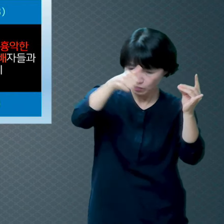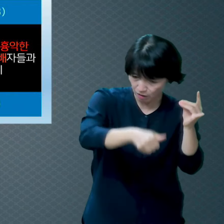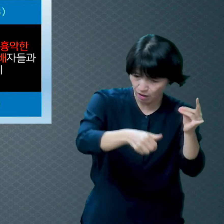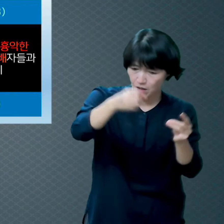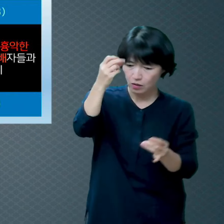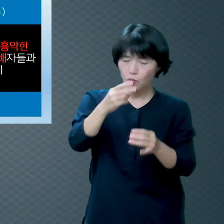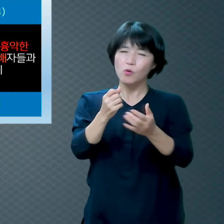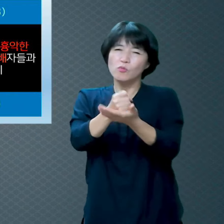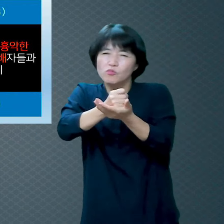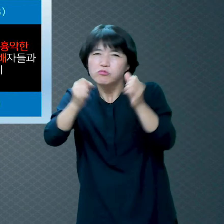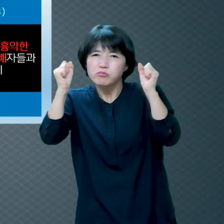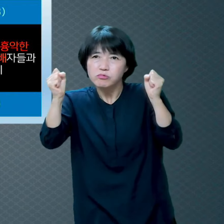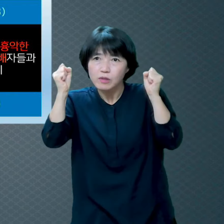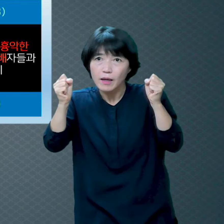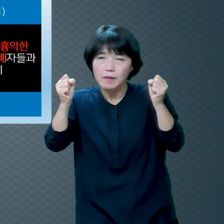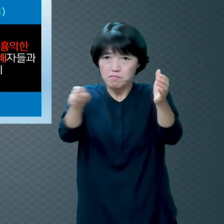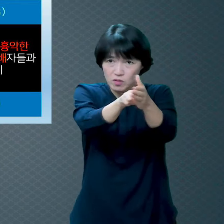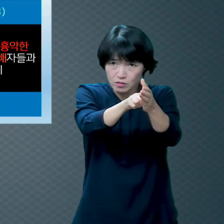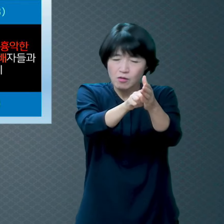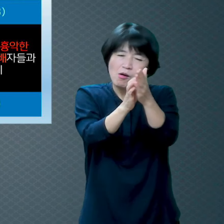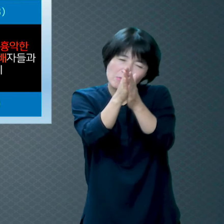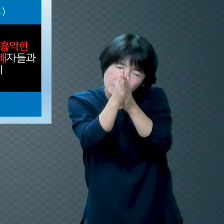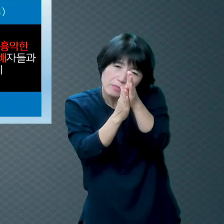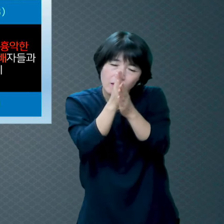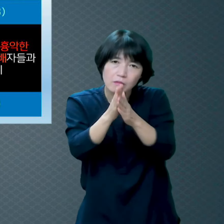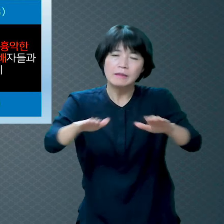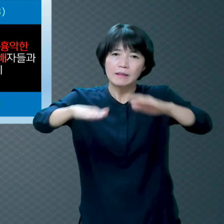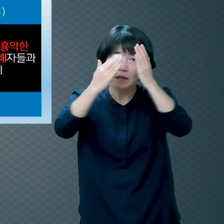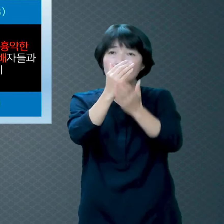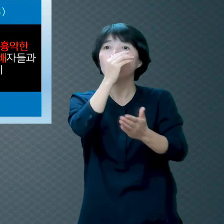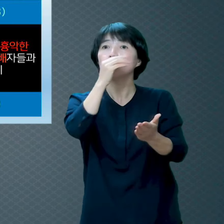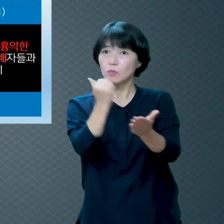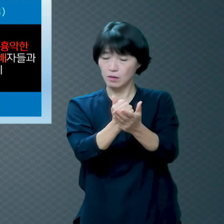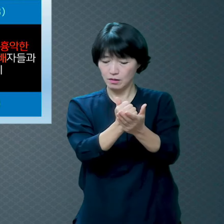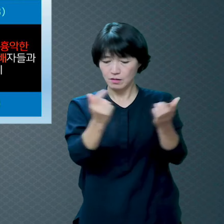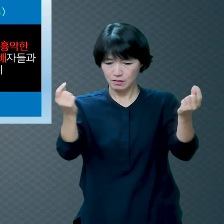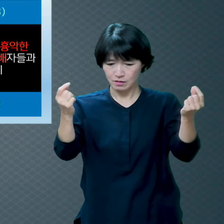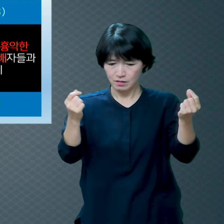모든 거짓말 하는 거 한 가지만 있어도 지옥 갑니다